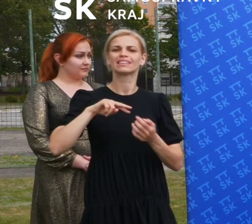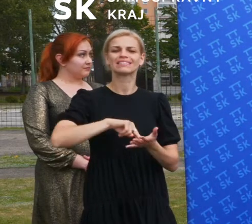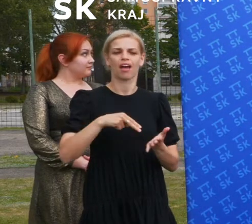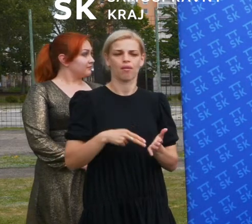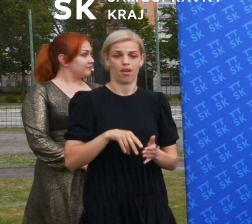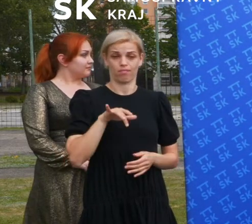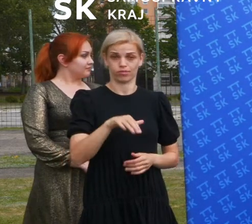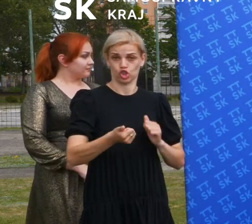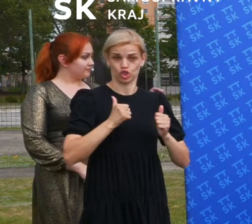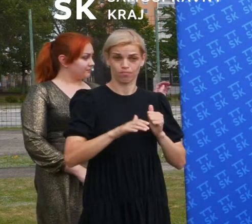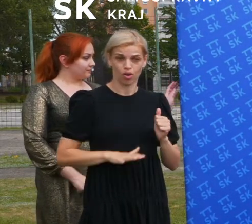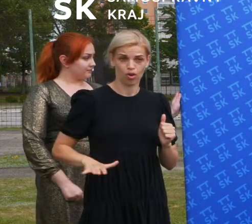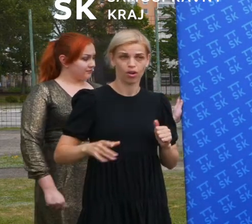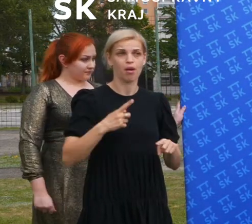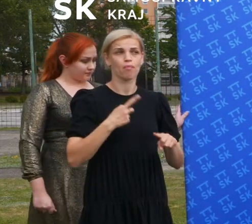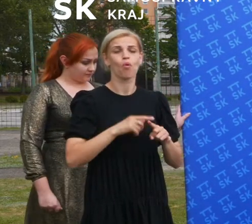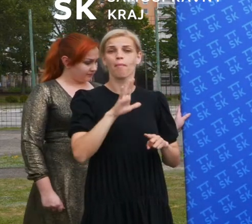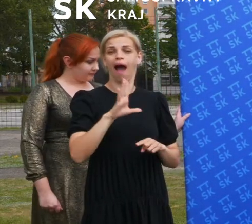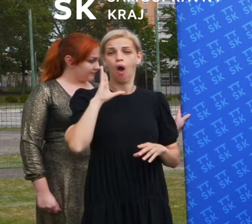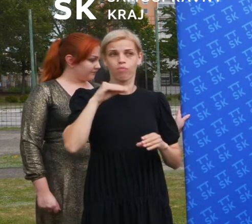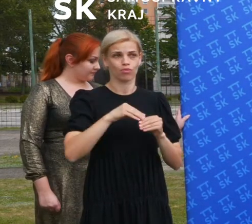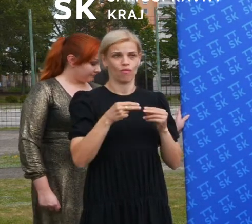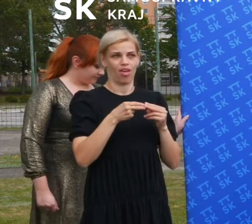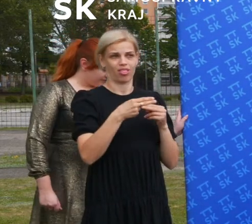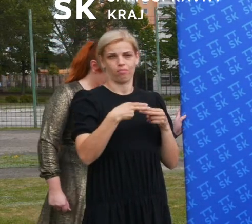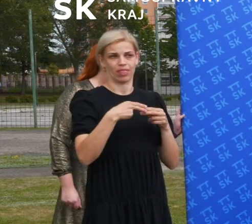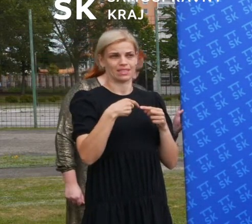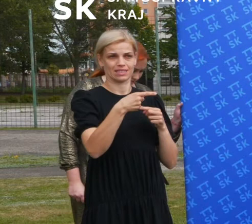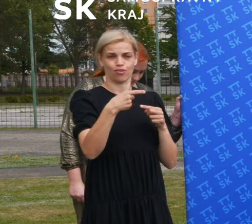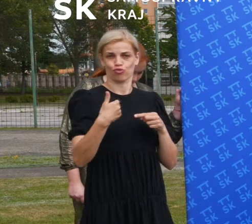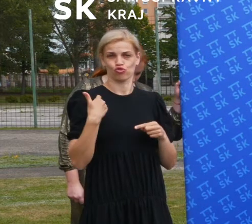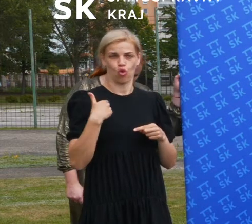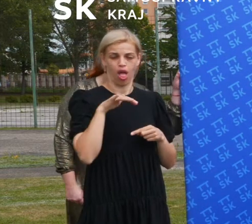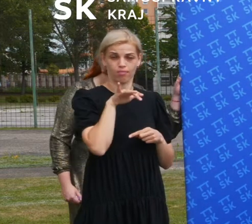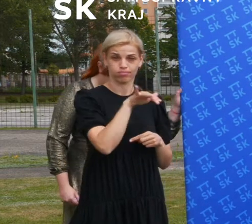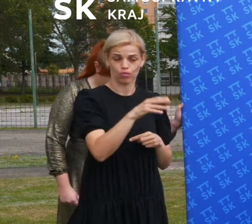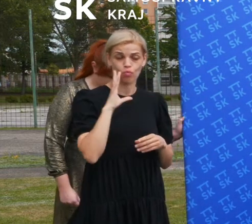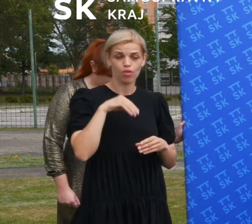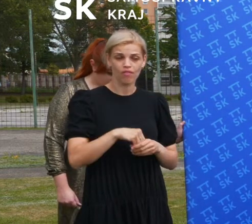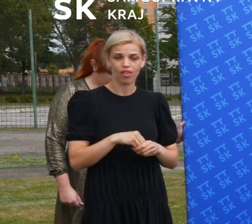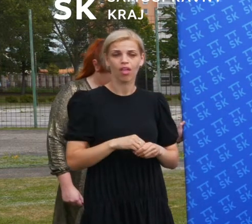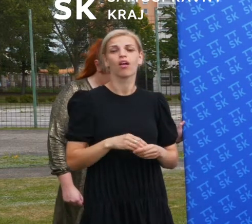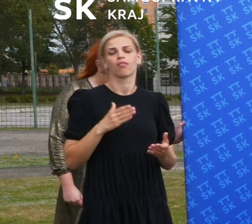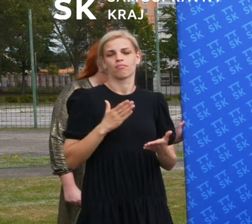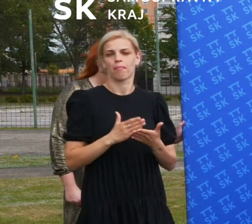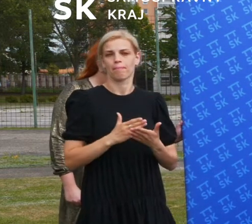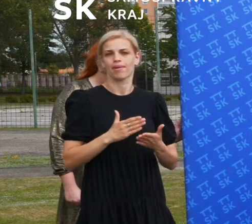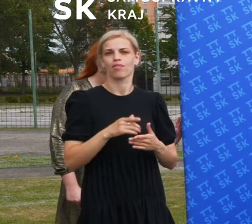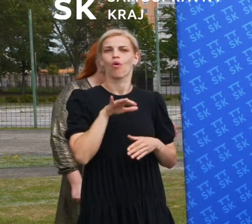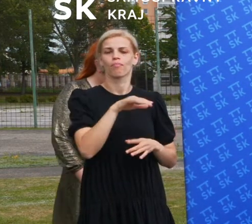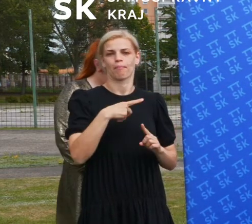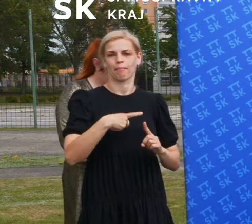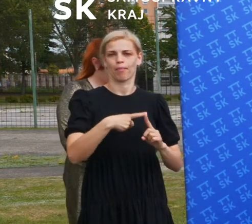v priestoroch s dosť veľkou ubytovacou kapacitou, čo by tento priestor mohol obsahovať. Samozrejme,